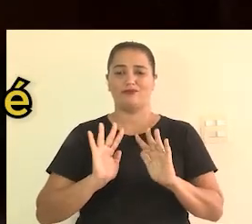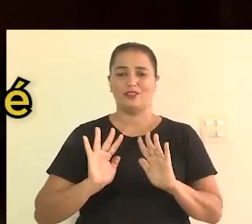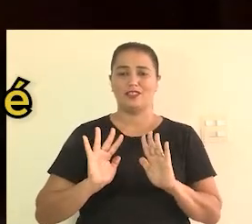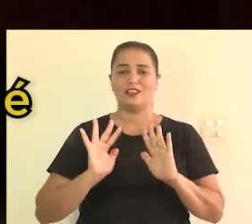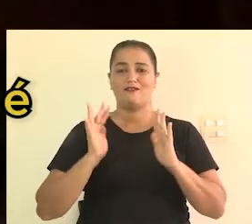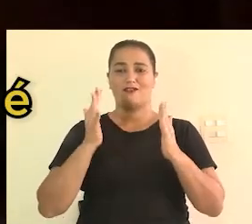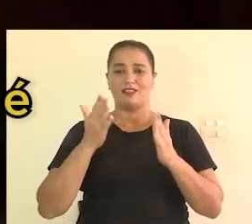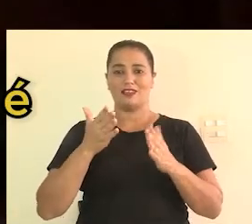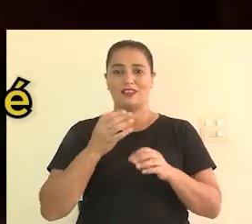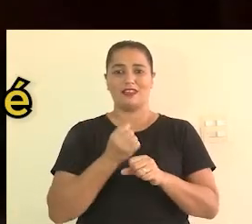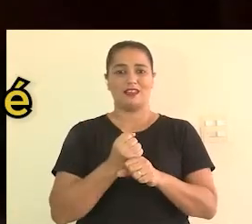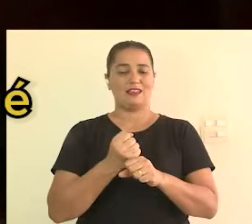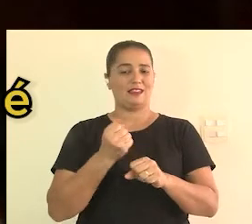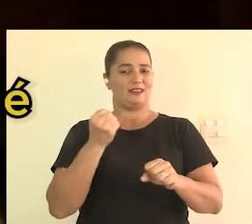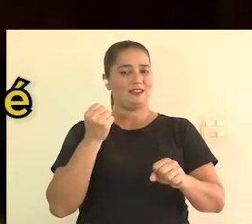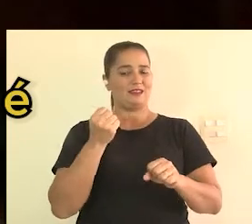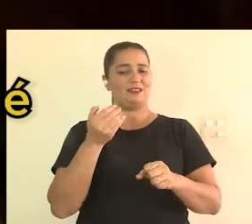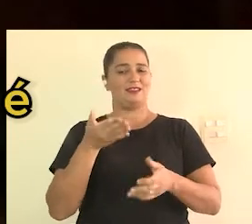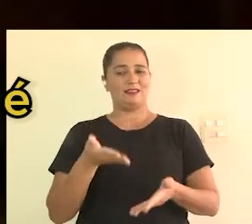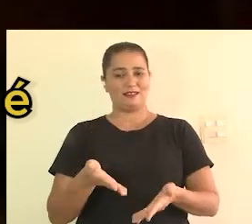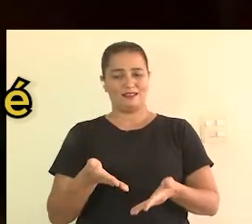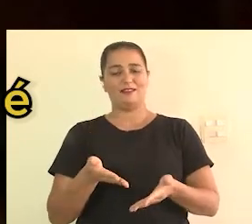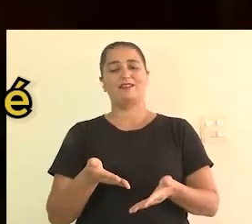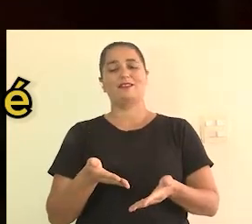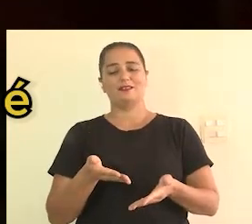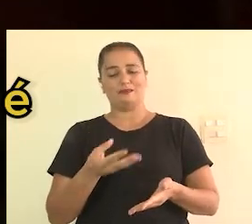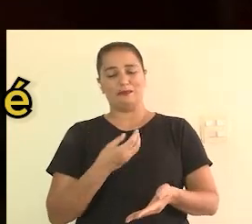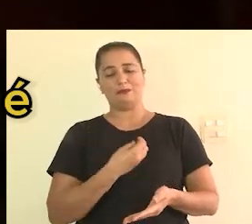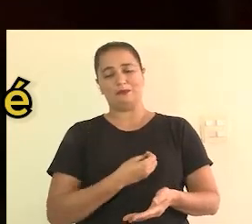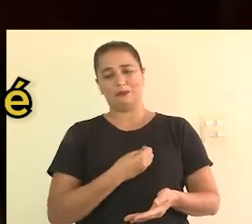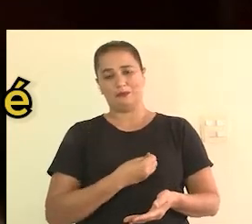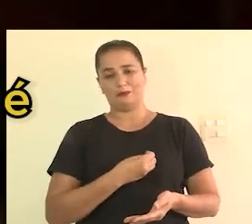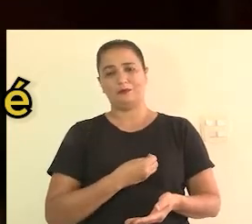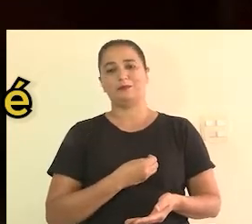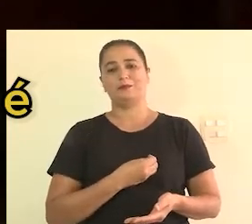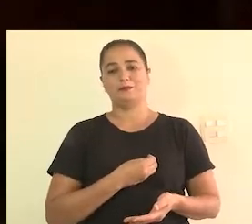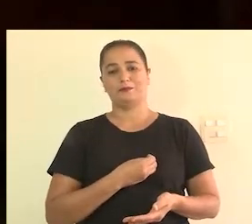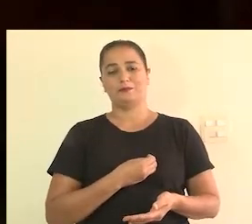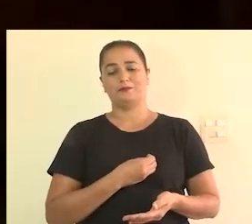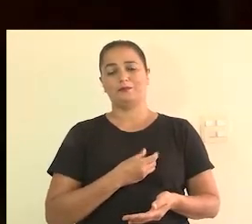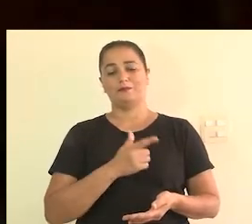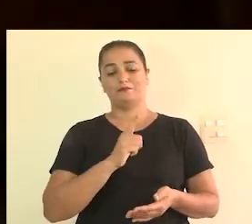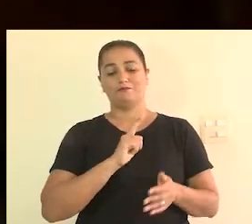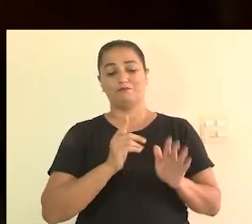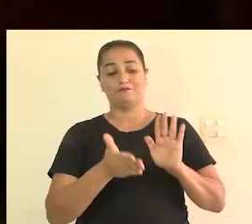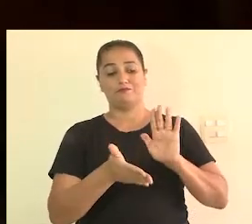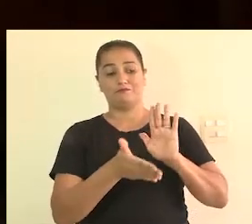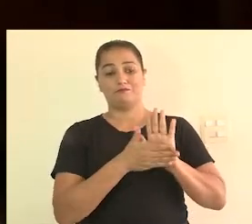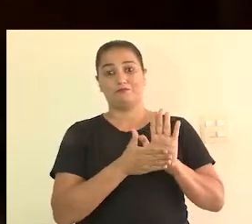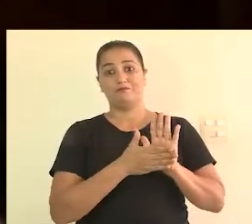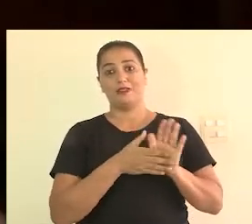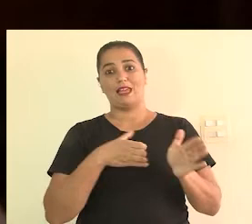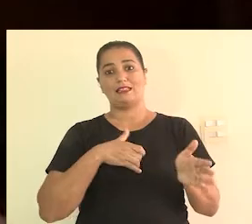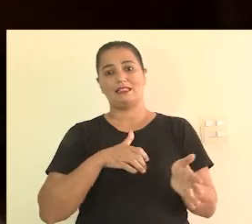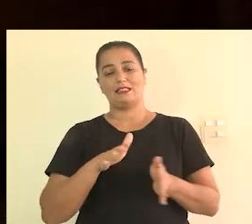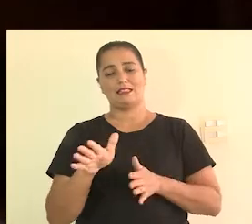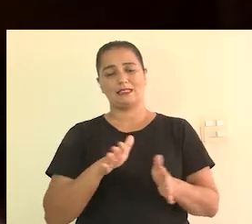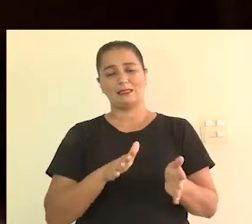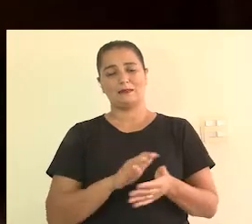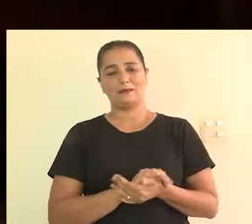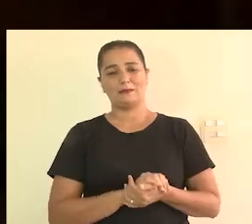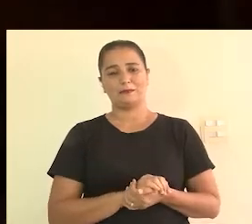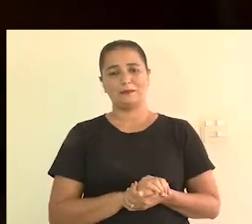eventos como esse gigante, que é o Coctel Molotov, o Noir Coctel Molotov, pretende torná-lo cada vez mais